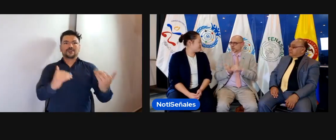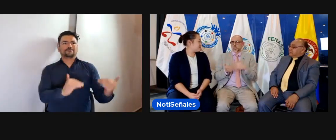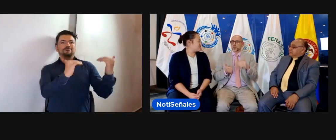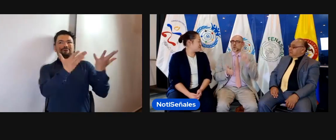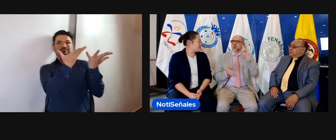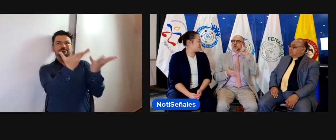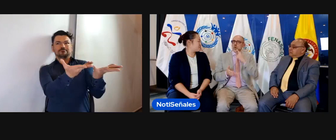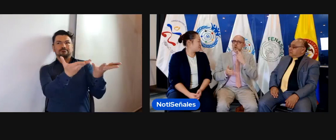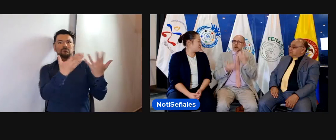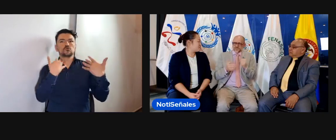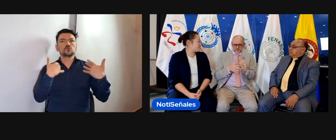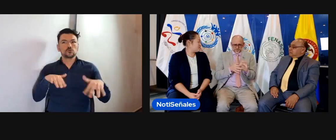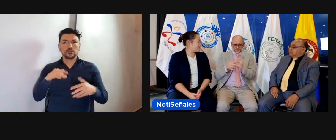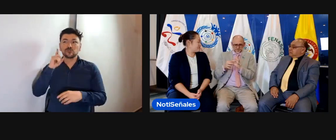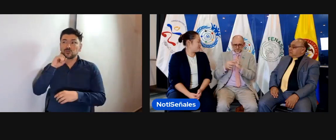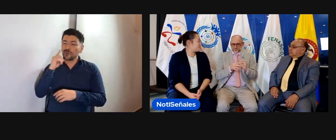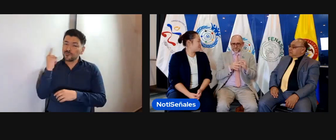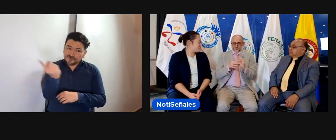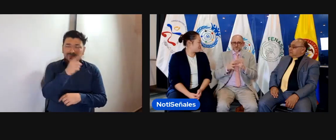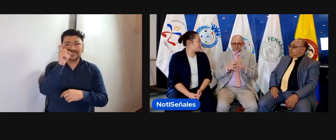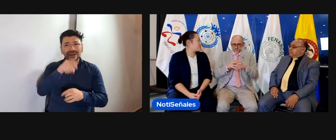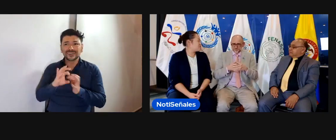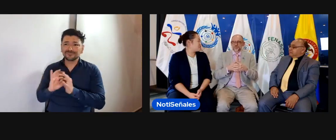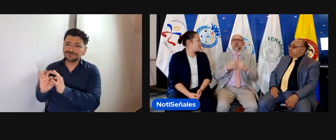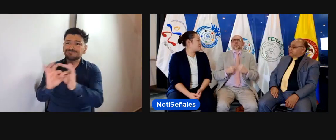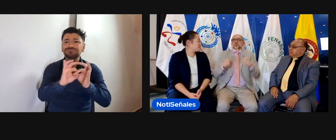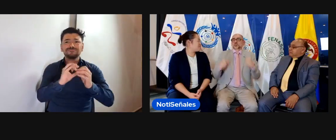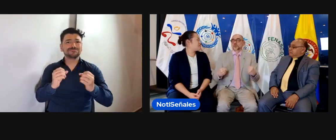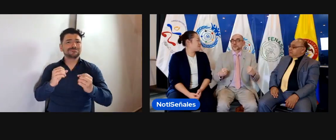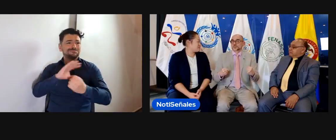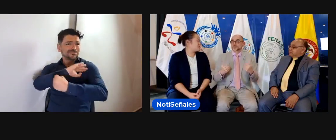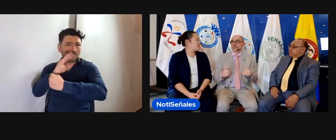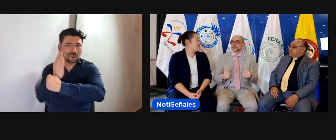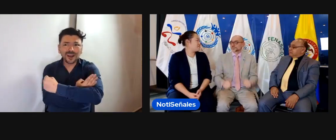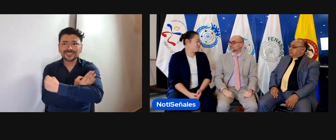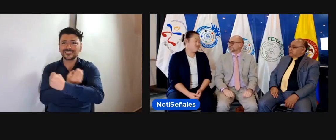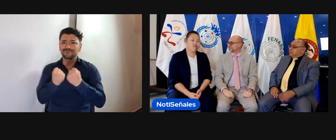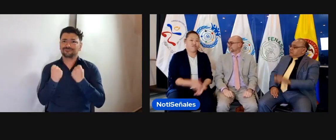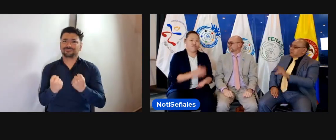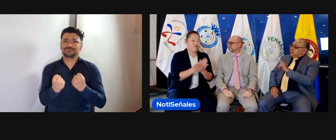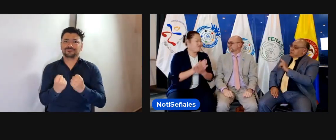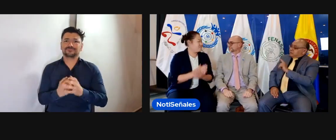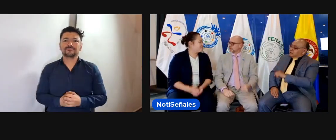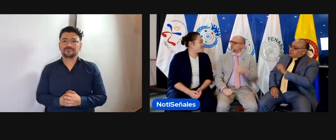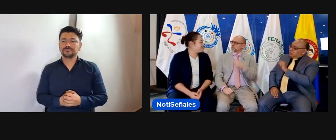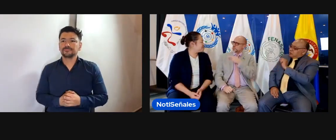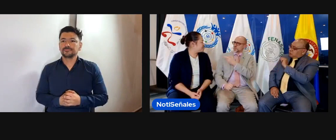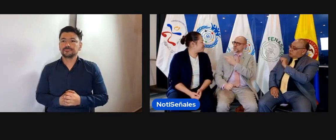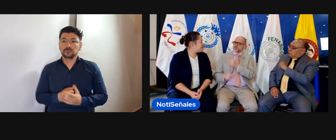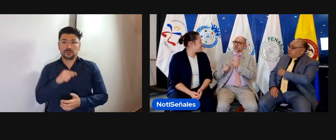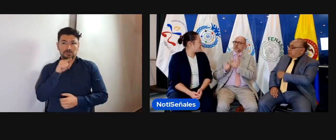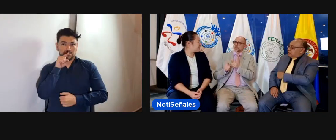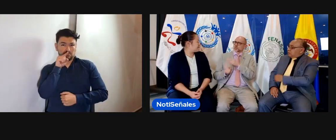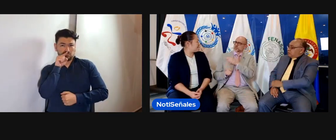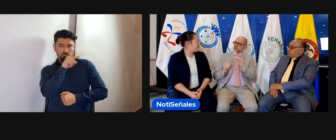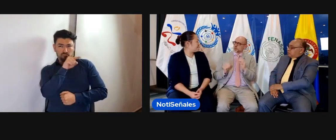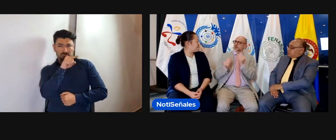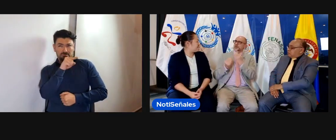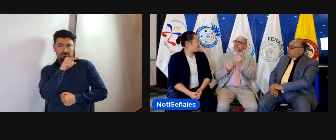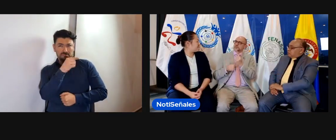quienes lideran también en este aspecto son la sección de jóvenes sordos. Así que también está muy fortalecido ese movimiento en ese aspecto.